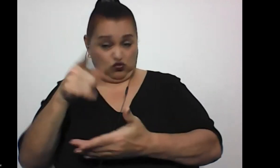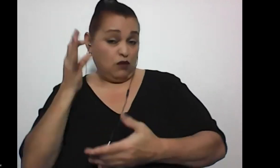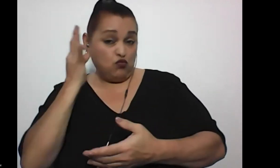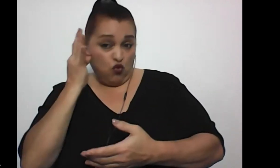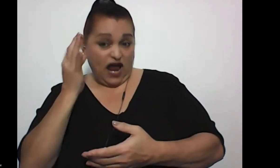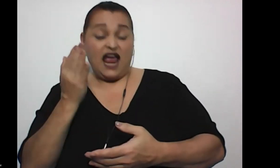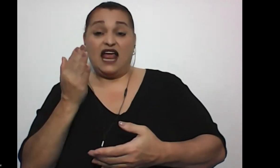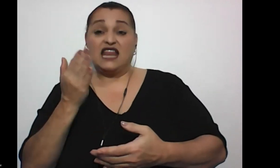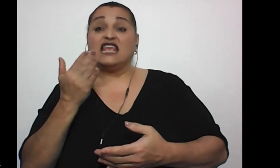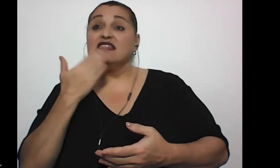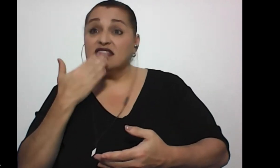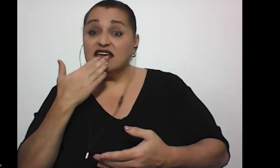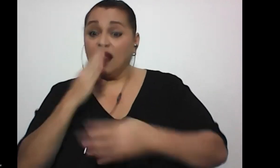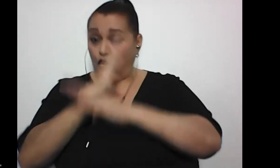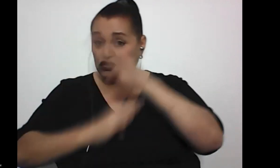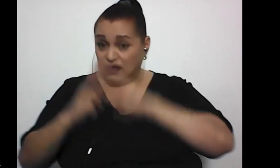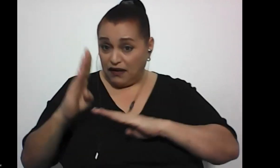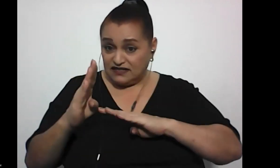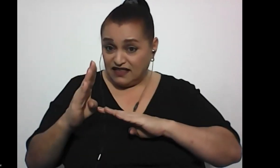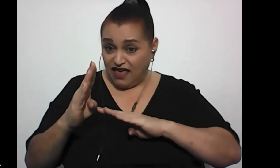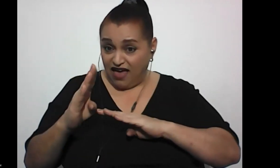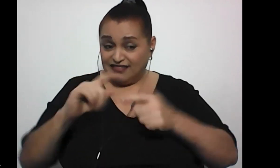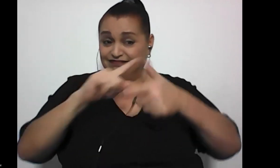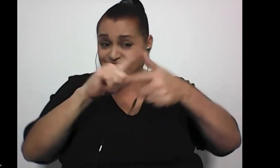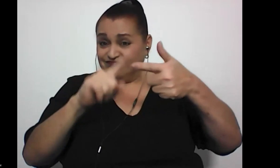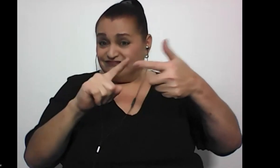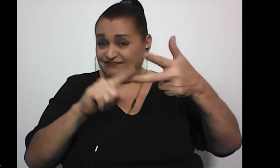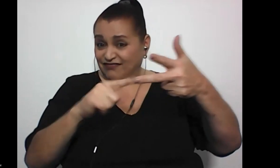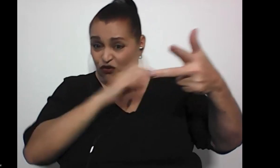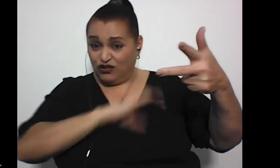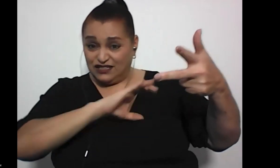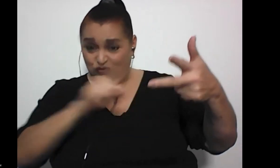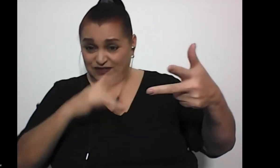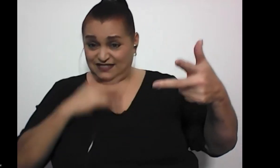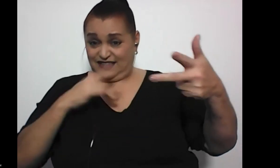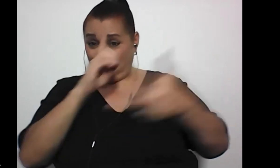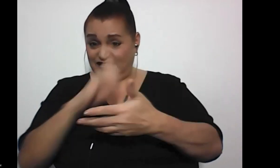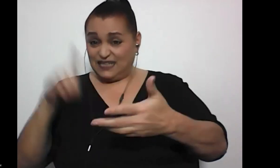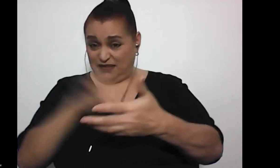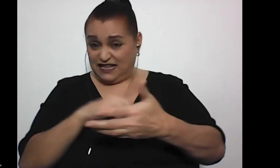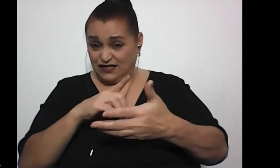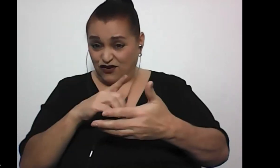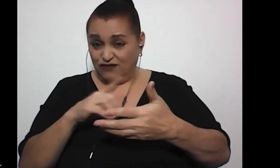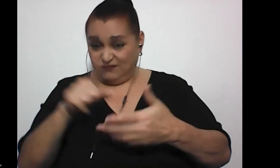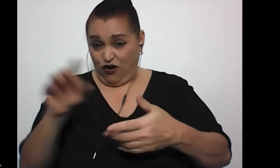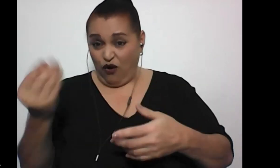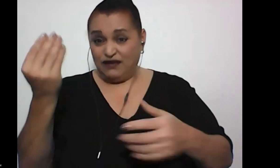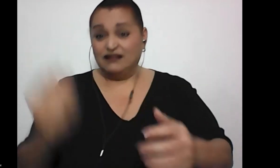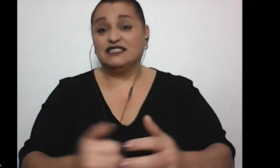indígena con discapacidad, o sea, por esa triple condición o cuatro, con ser joven.